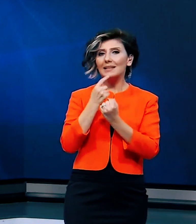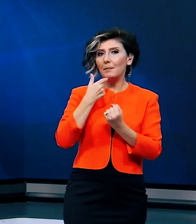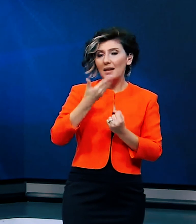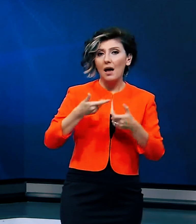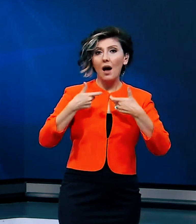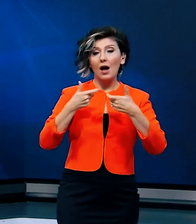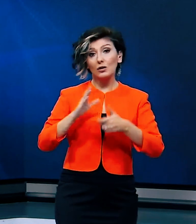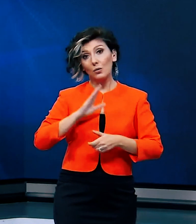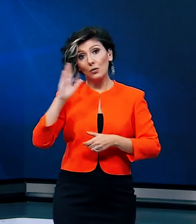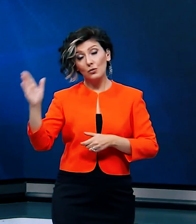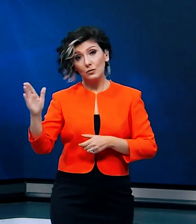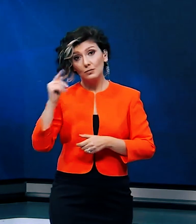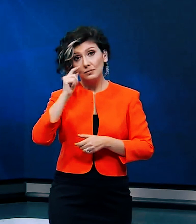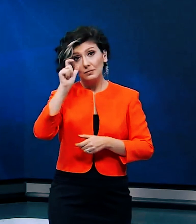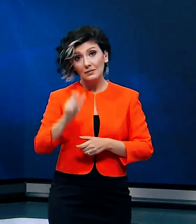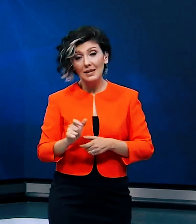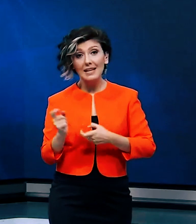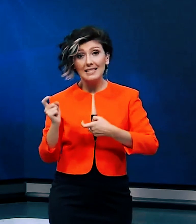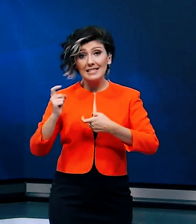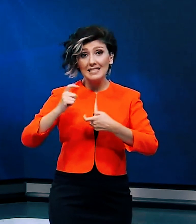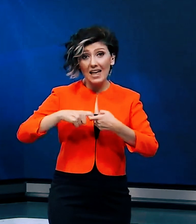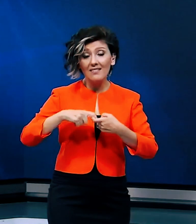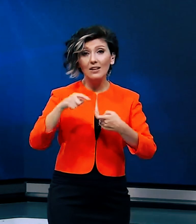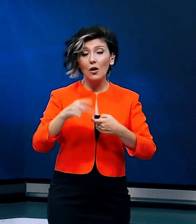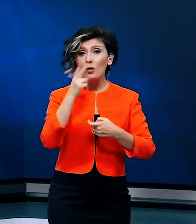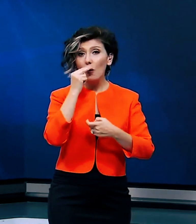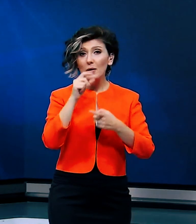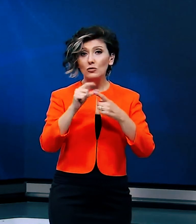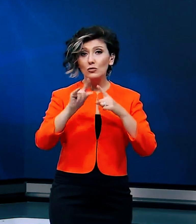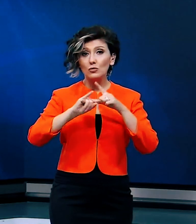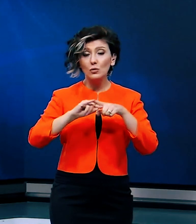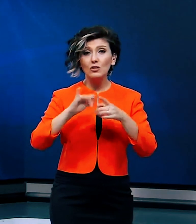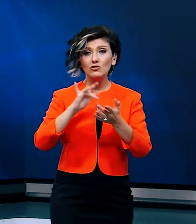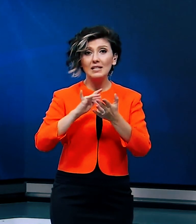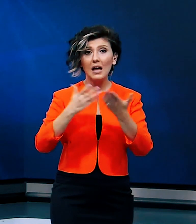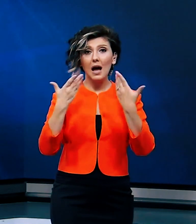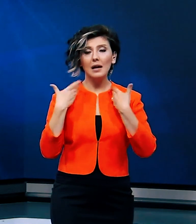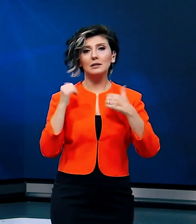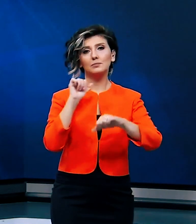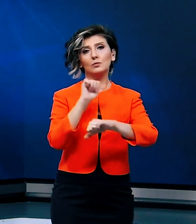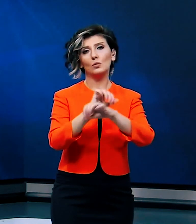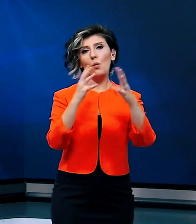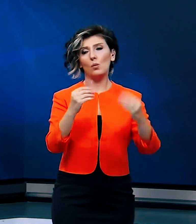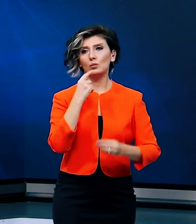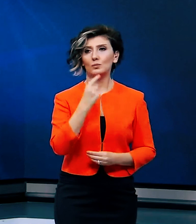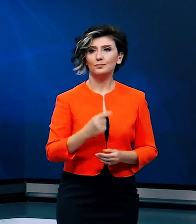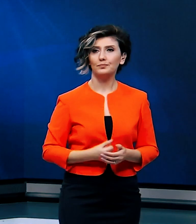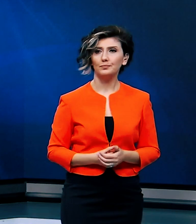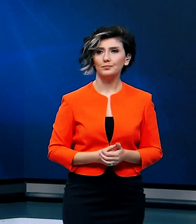Hatay'a götürülen Mustafa İlhan, sevk edildiği nöbetçi suç ceza hakimliğince tutuklandı.